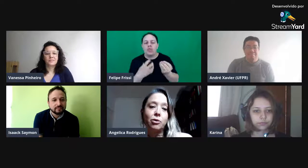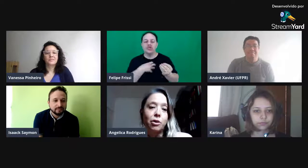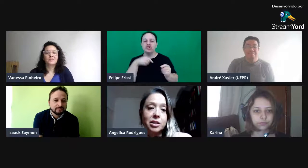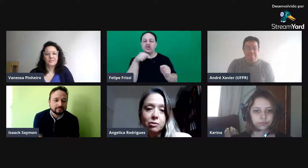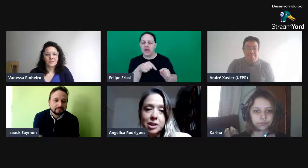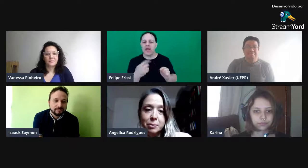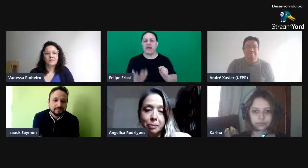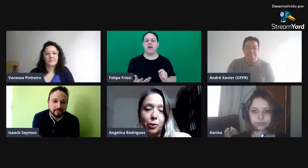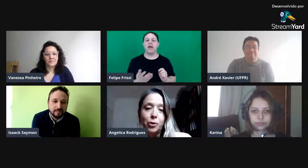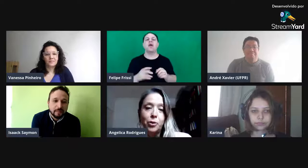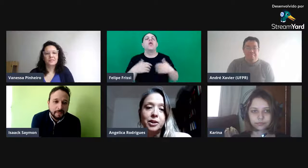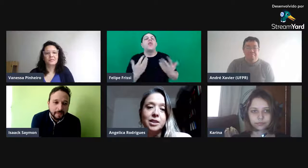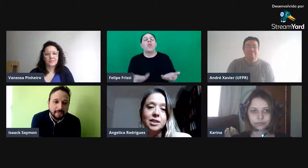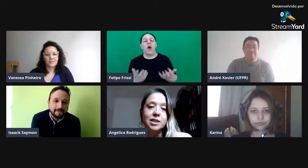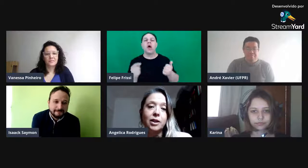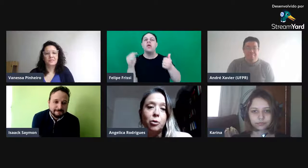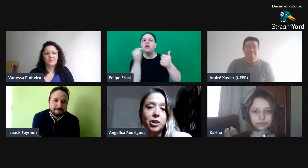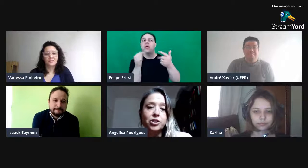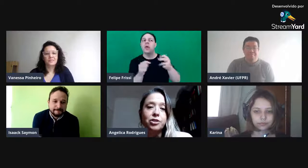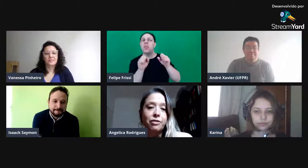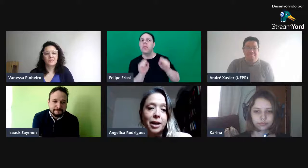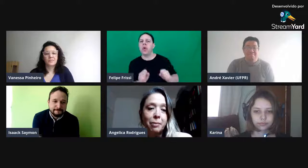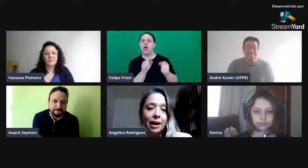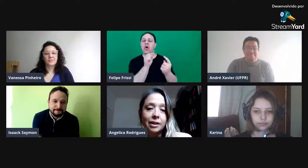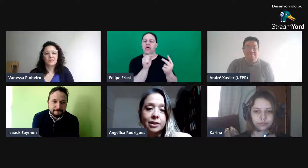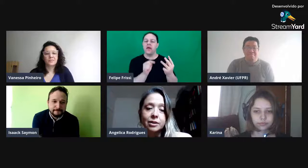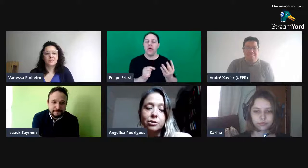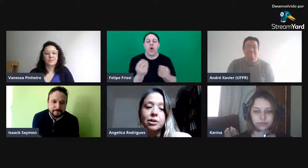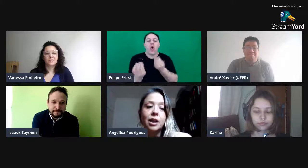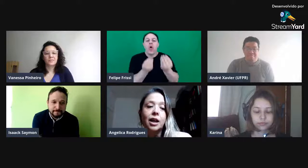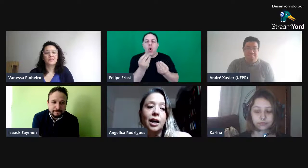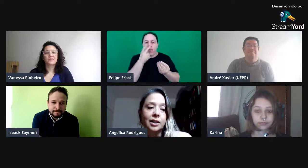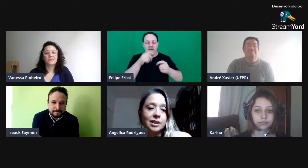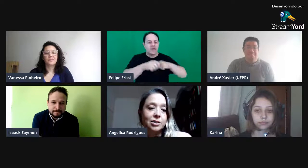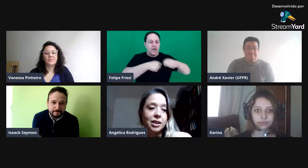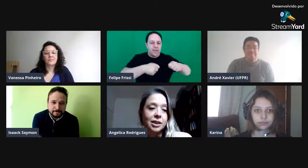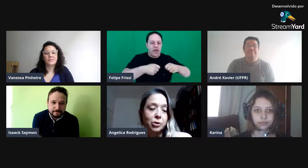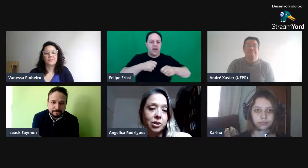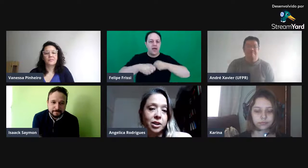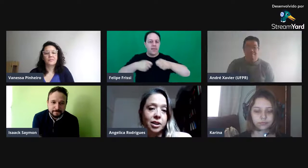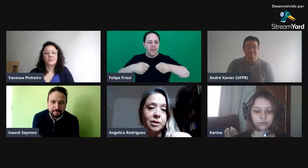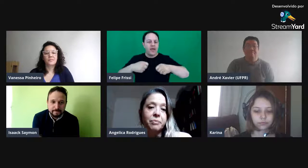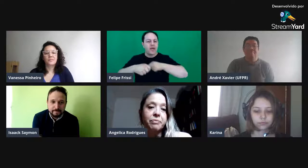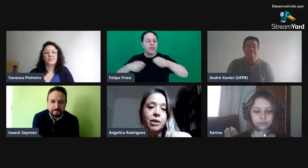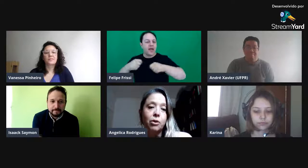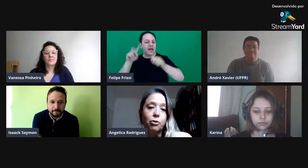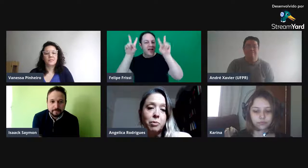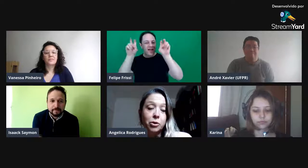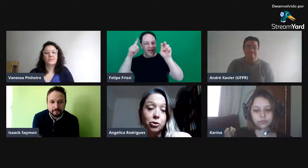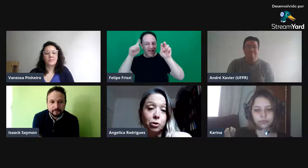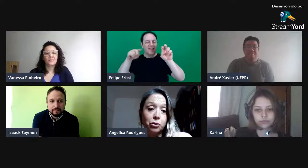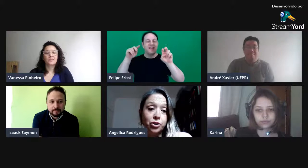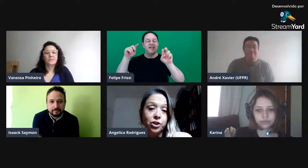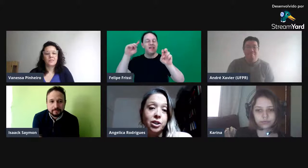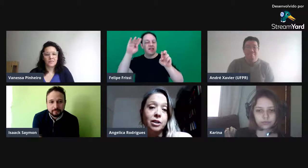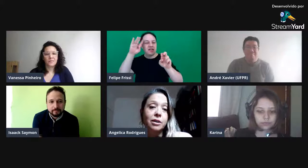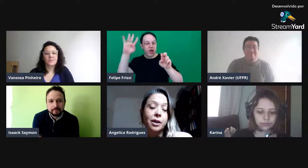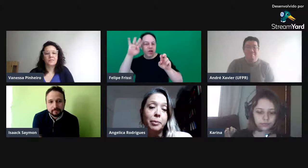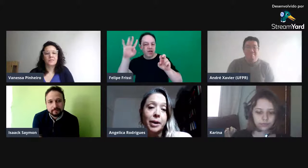Qual que são as hipóteses, né? Como que a gente vai amarrando a questão da teoria com a metodologia para